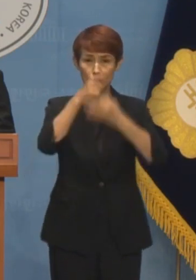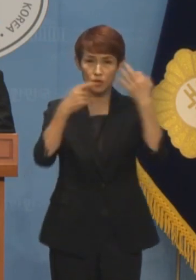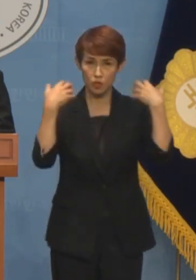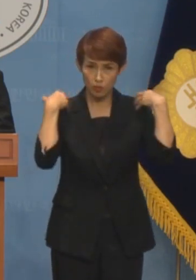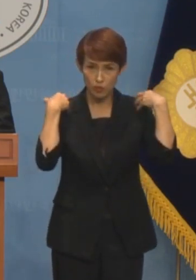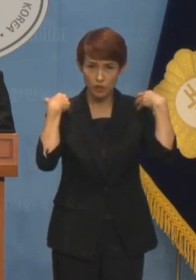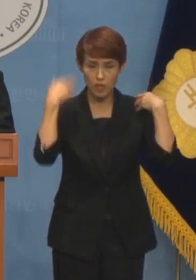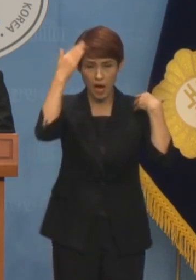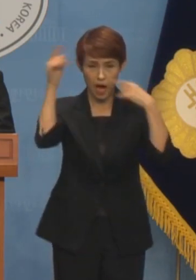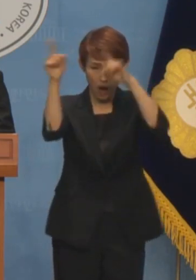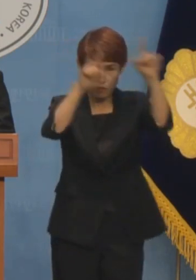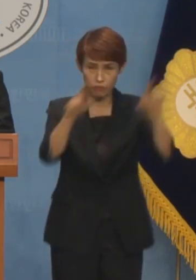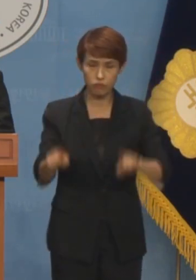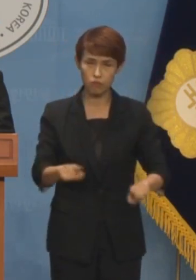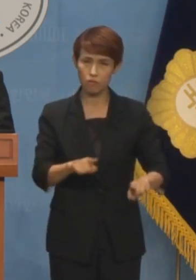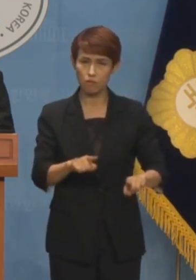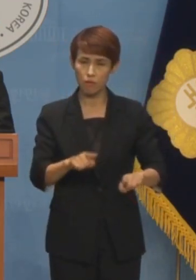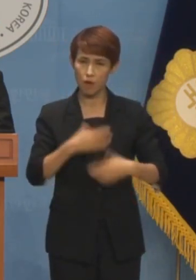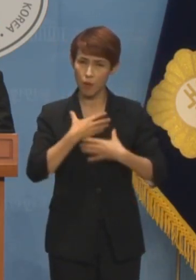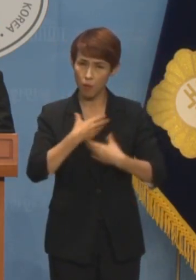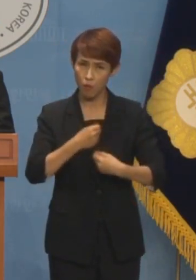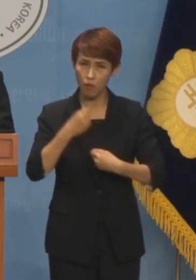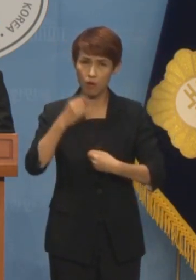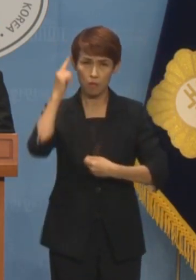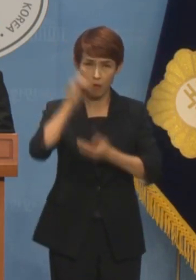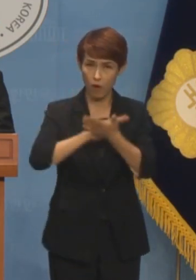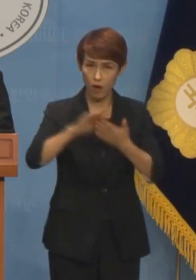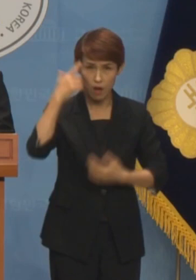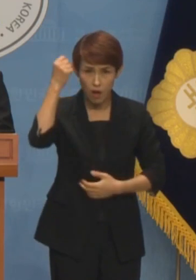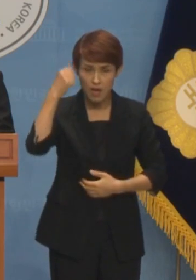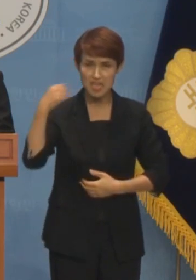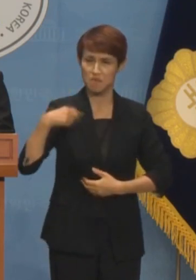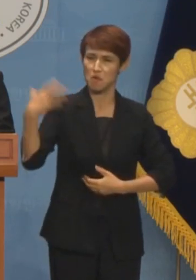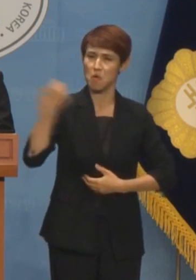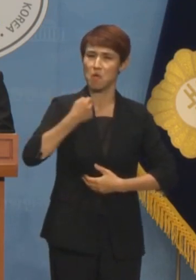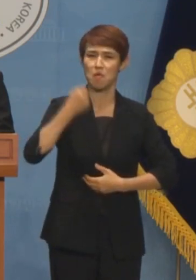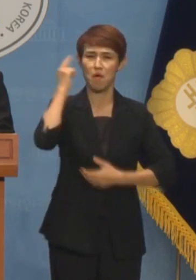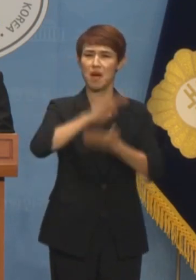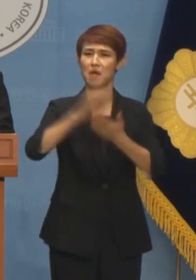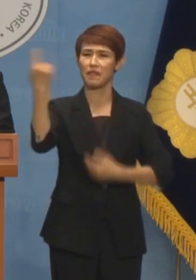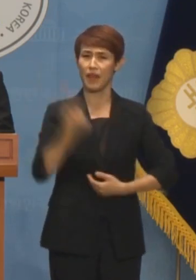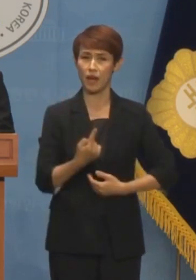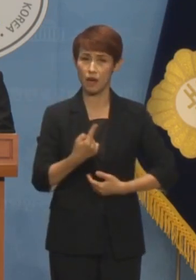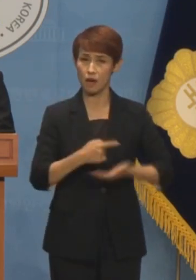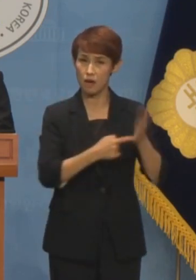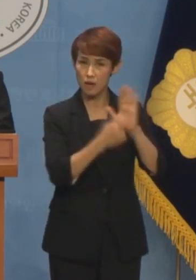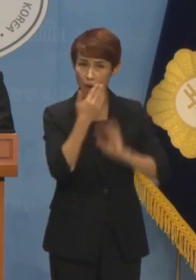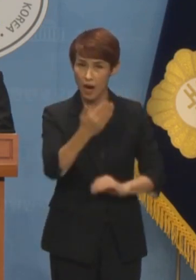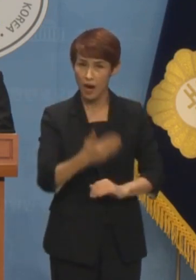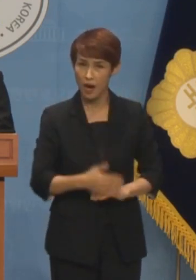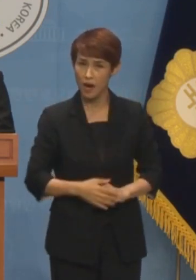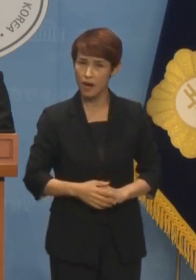지금 한반도가 평화롭다고 이것이 힘에 의한 평화의 결과라고 말할 수 있습니까?